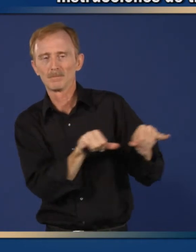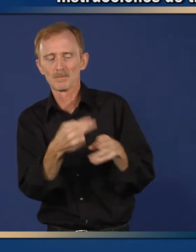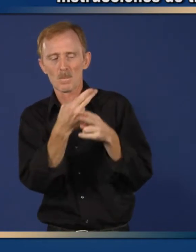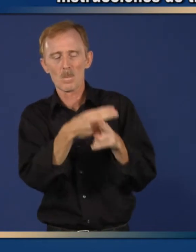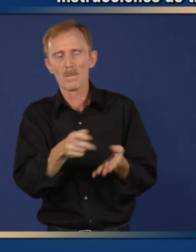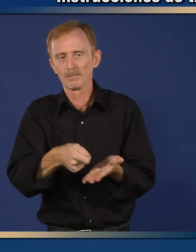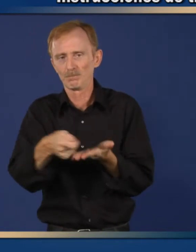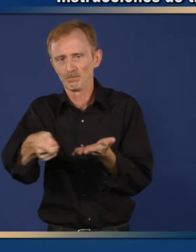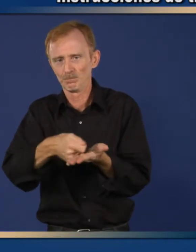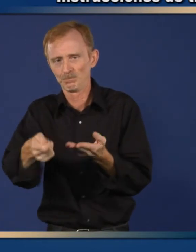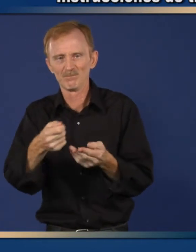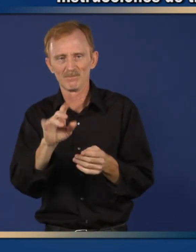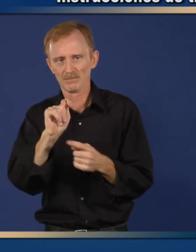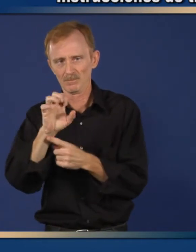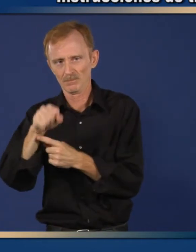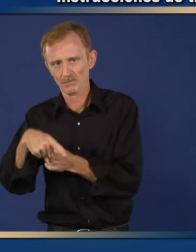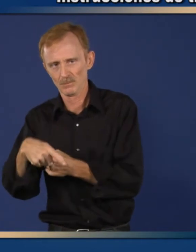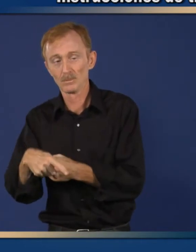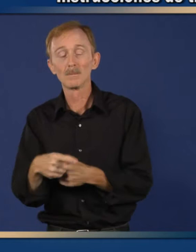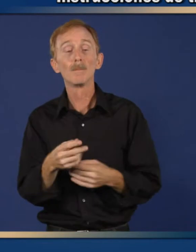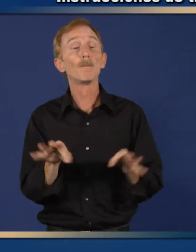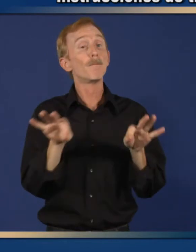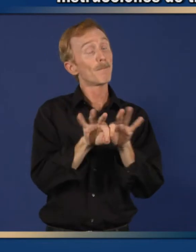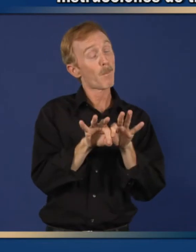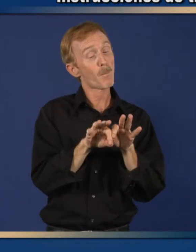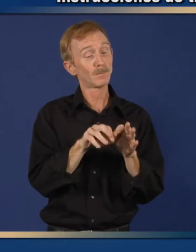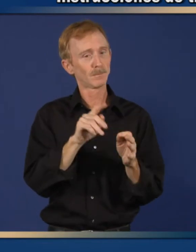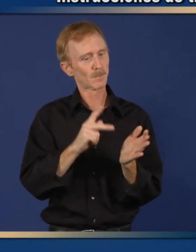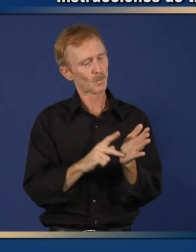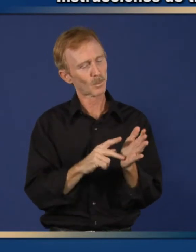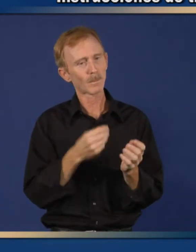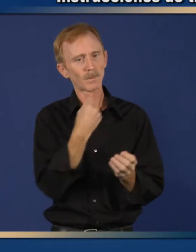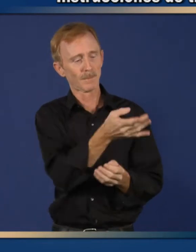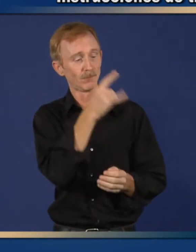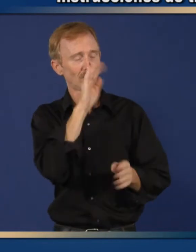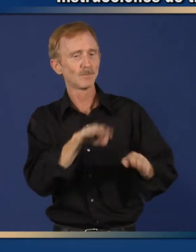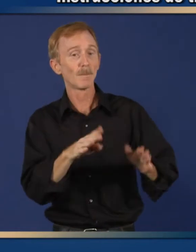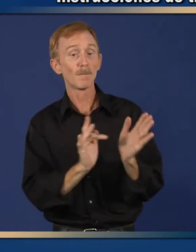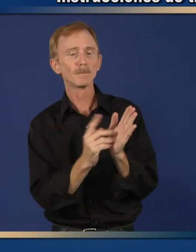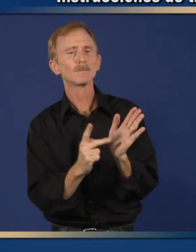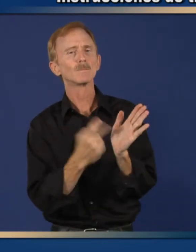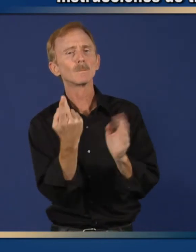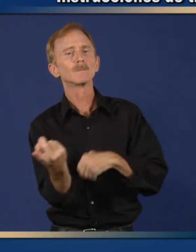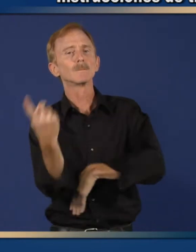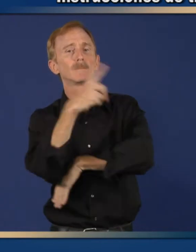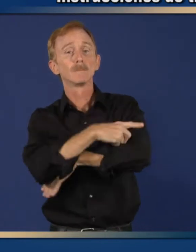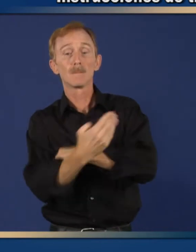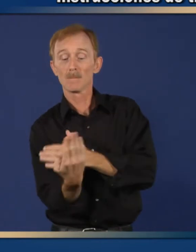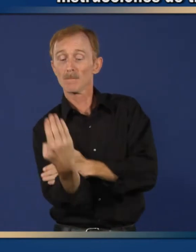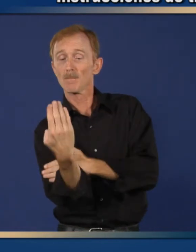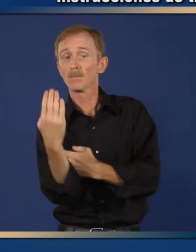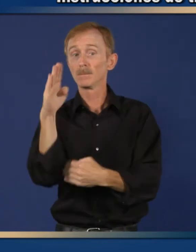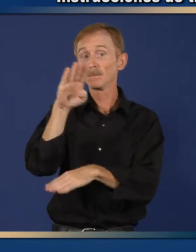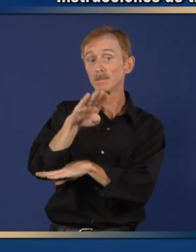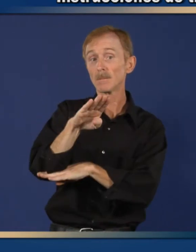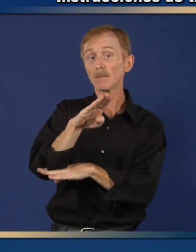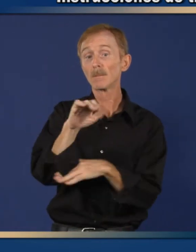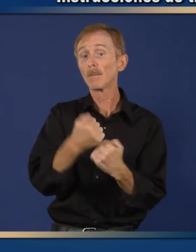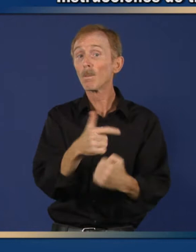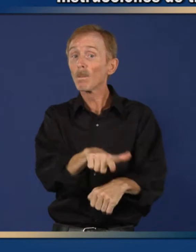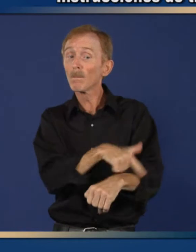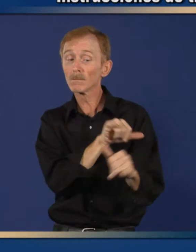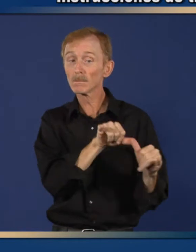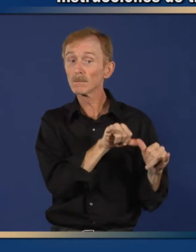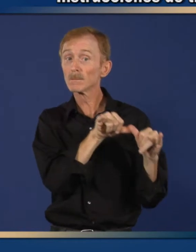hay que pesarlo antes de suministrar la primera dosis. La tabla le explica qué cantidad de ciprofloxacin le debe